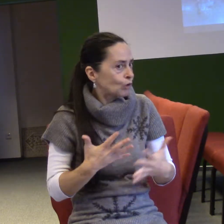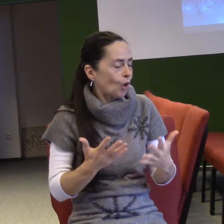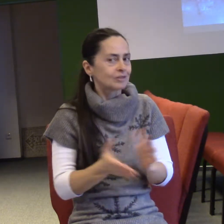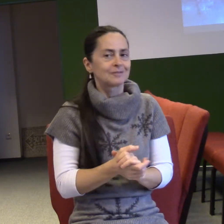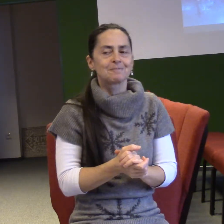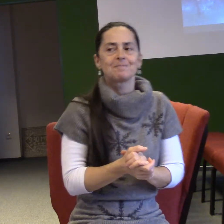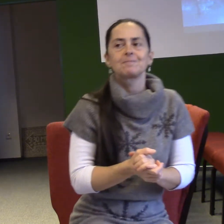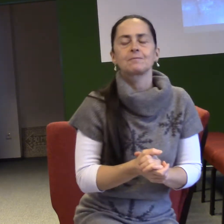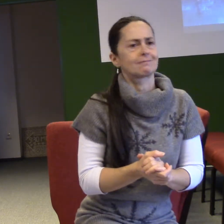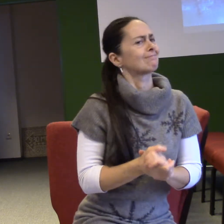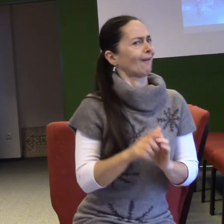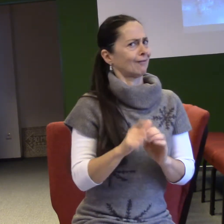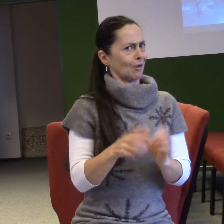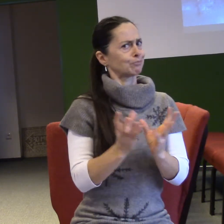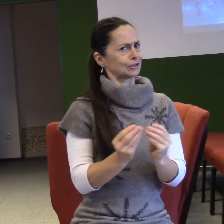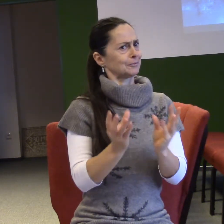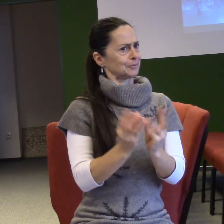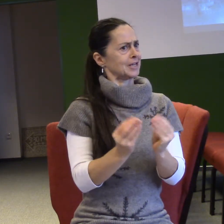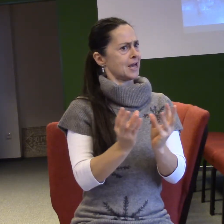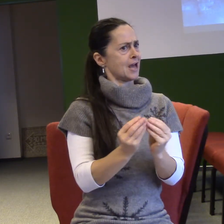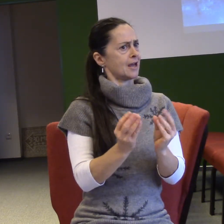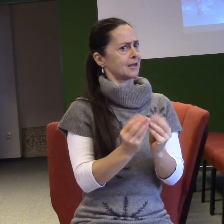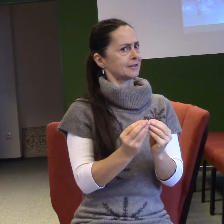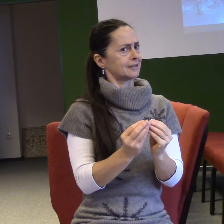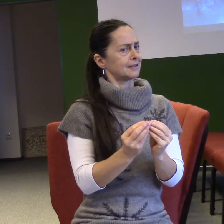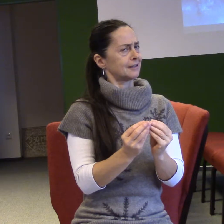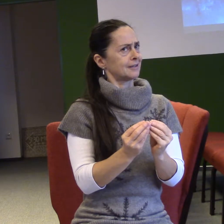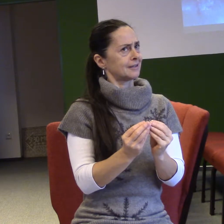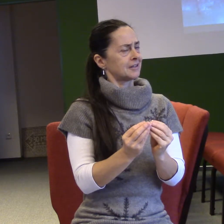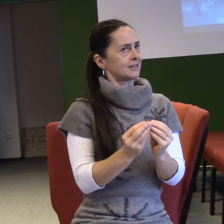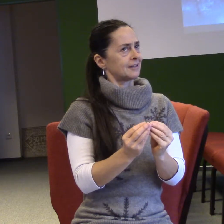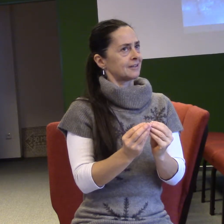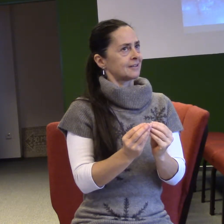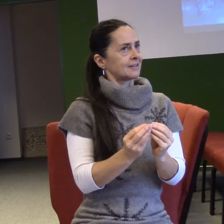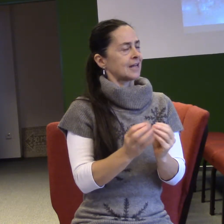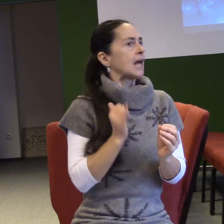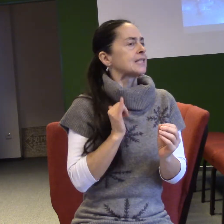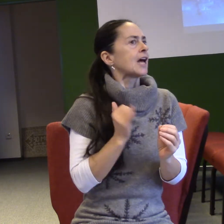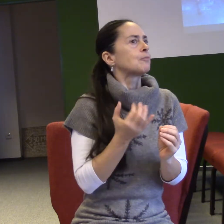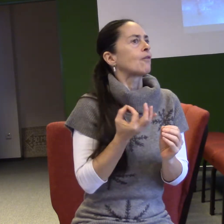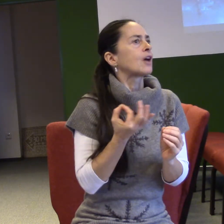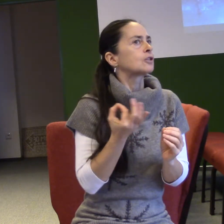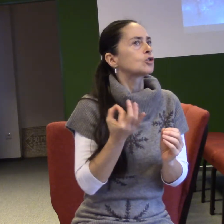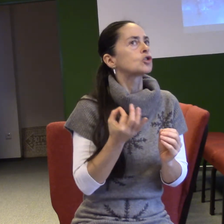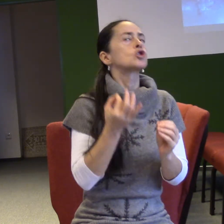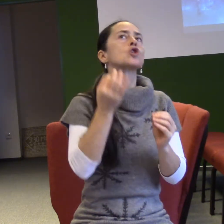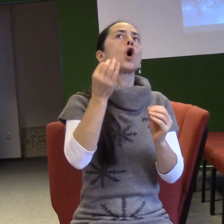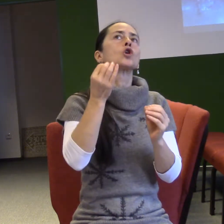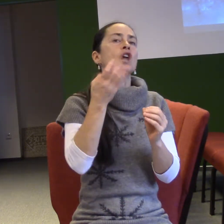Tento příběh, mimo jiné, čím je zajímavý, tak je to první mluvené prorocké slovo od Boha po čtyřtech letech.